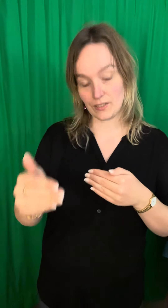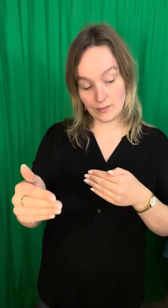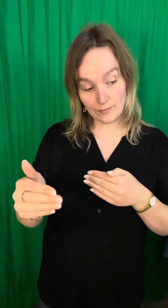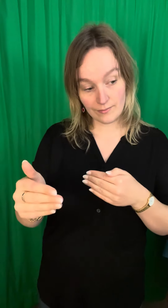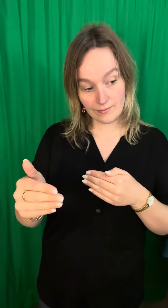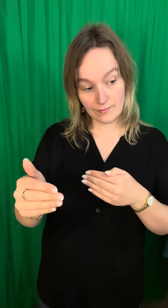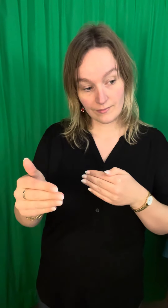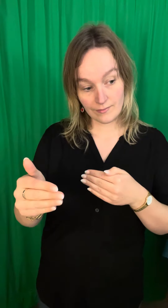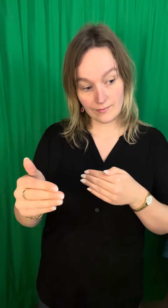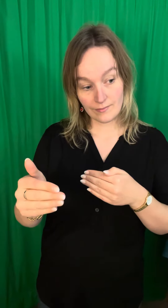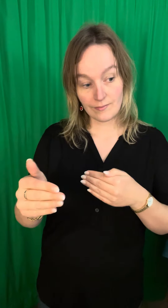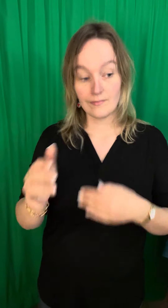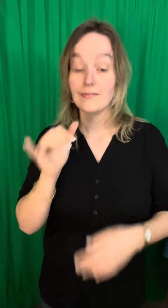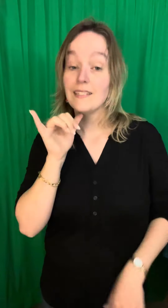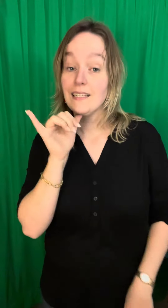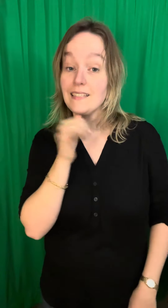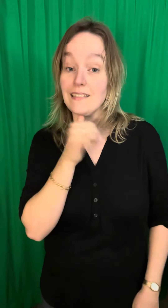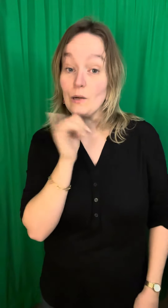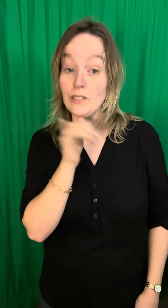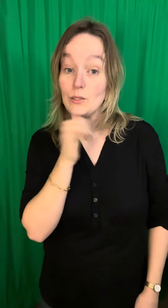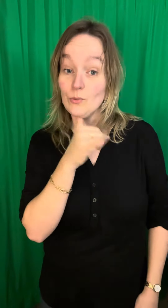is het oud en nieuw.